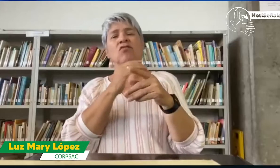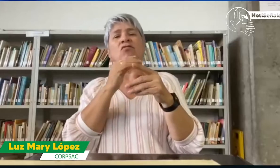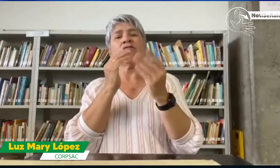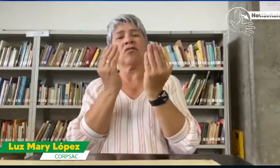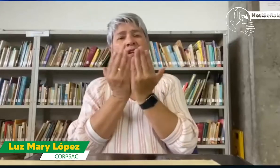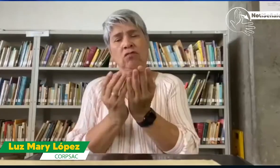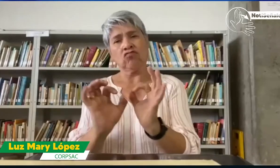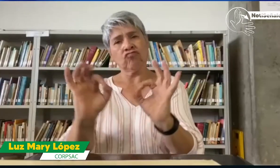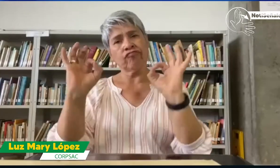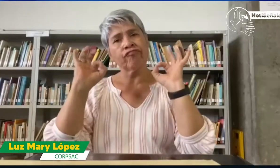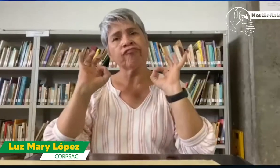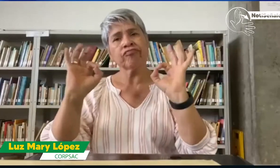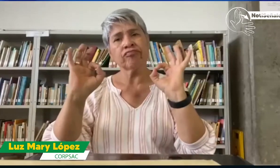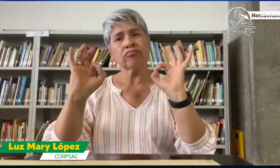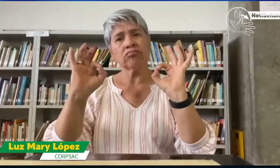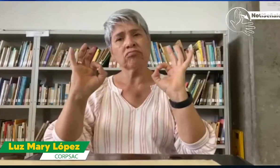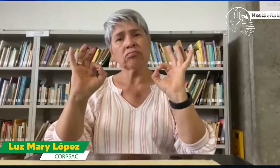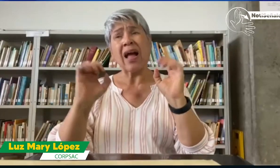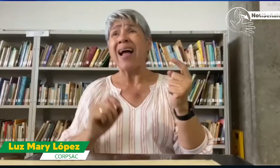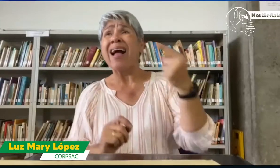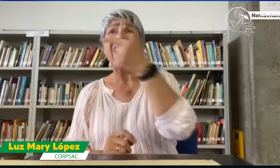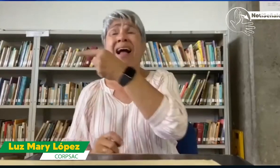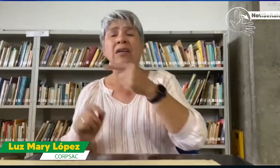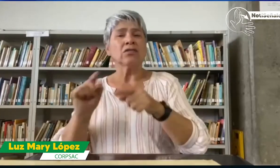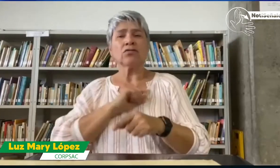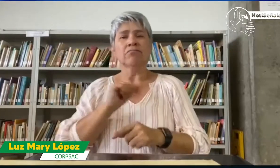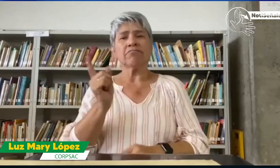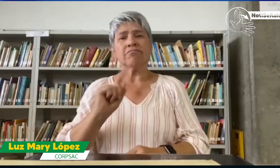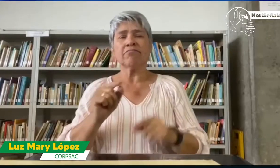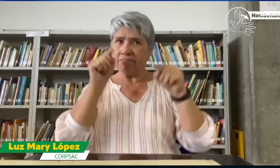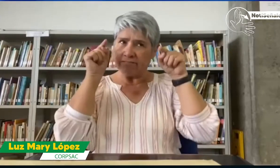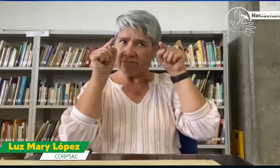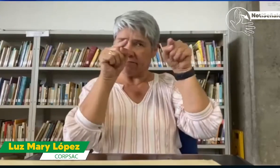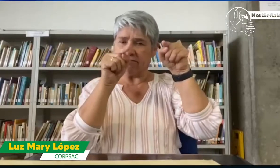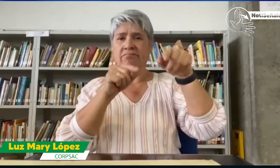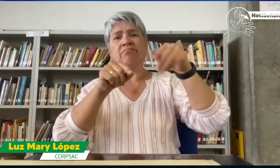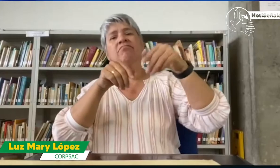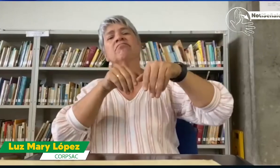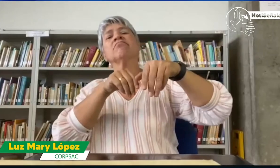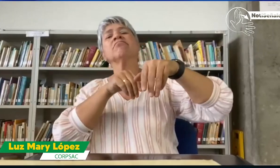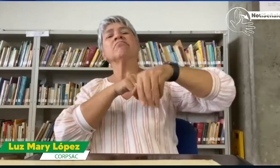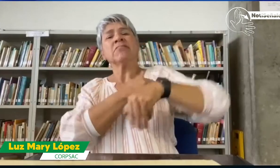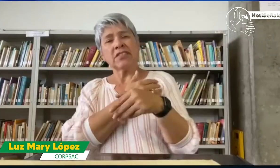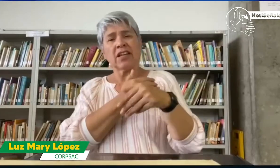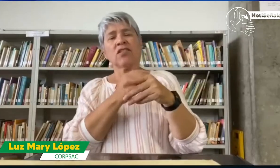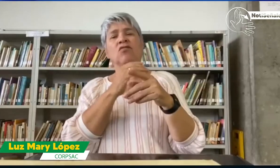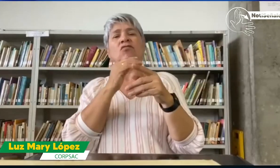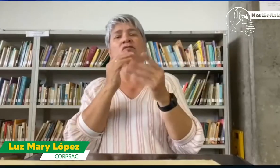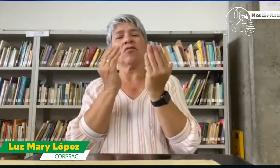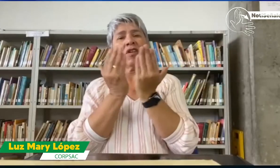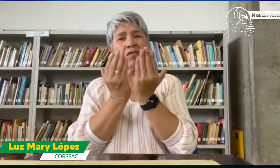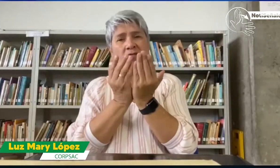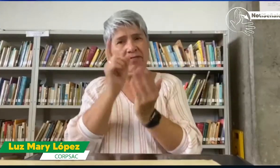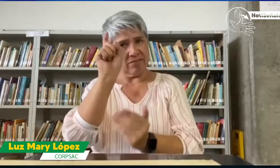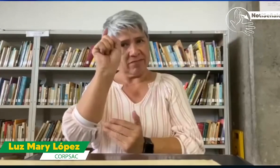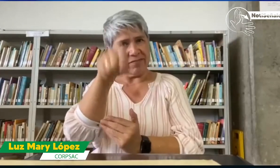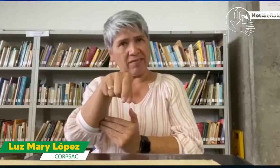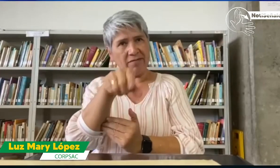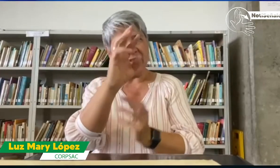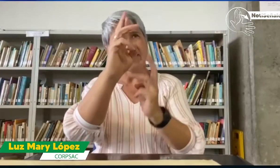Ministerio de Educación Nacional. No es el INSOR. Estamos hablando del Ministerio de